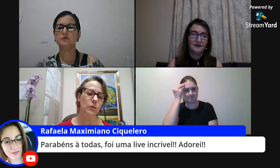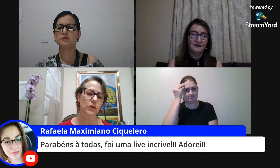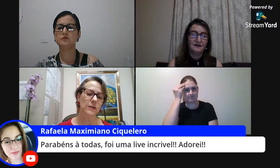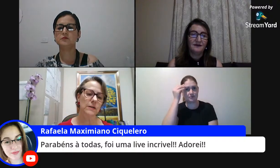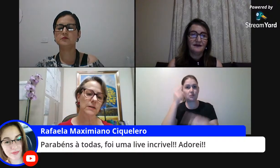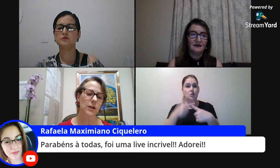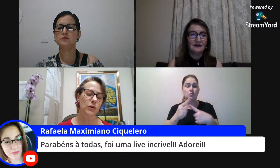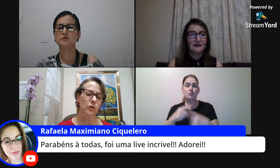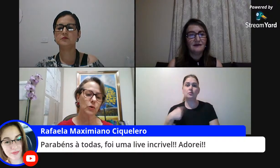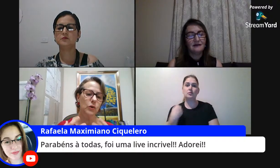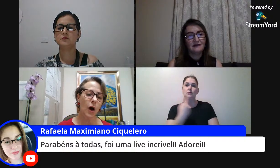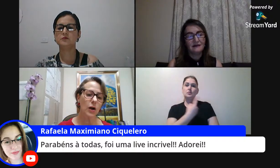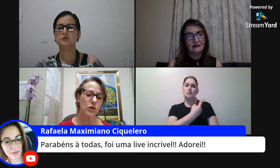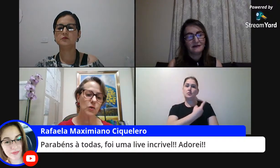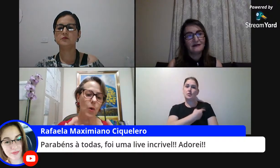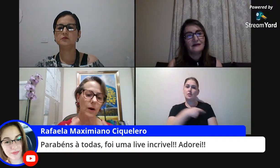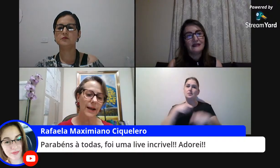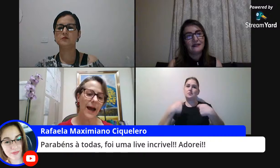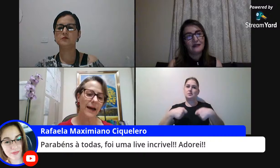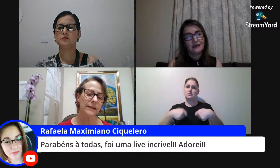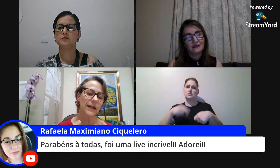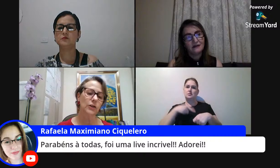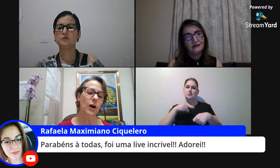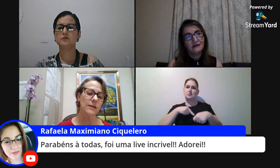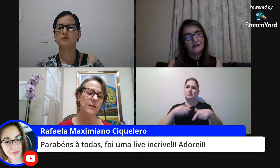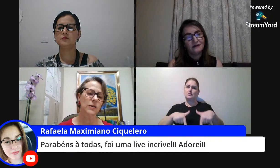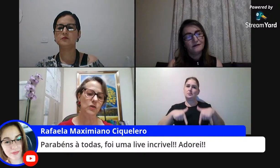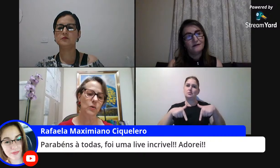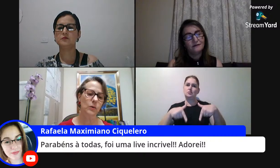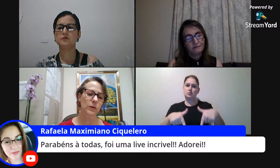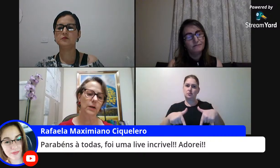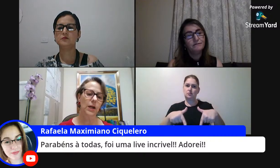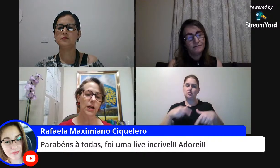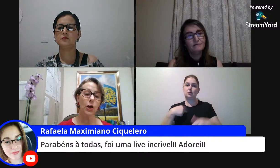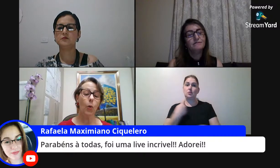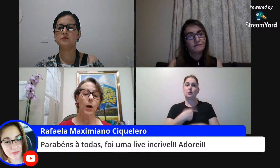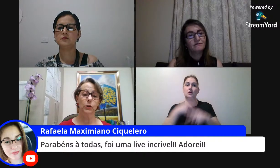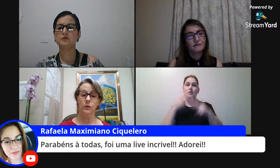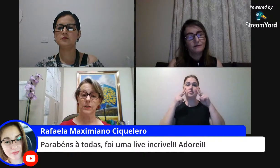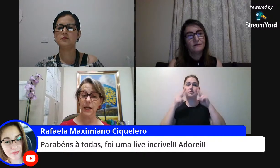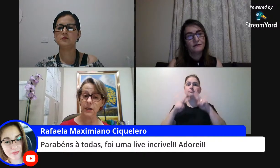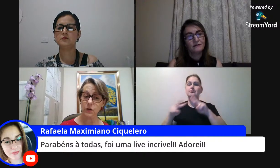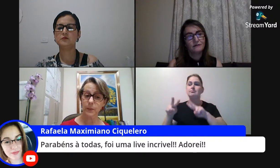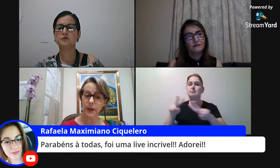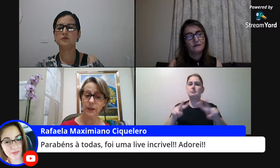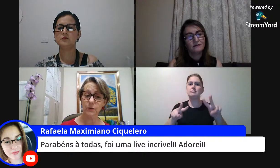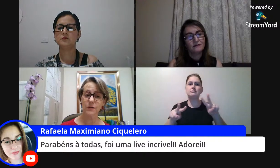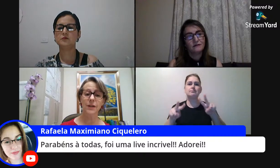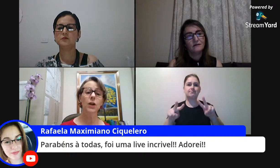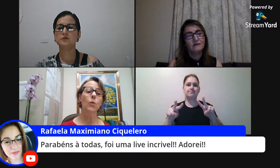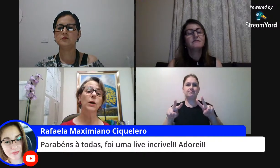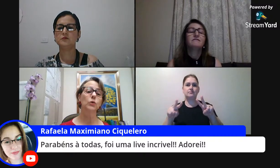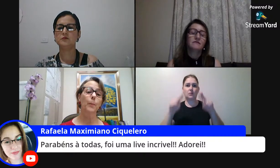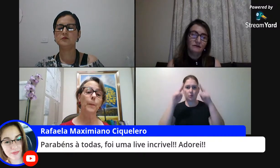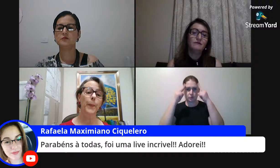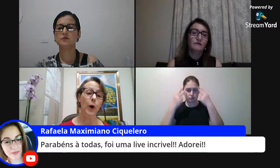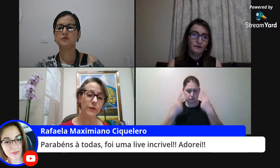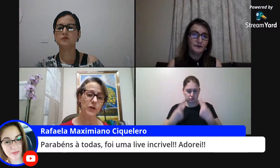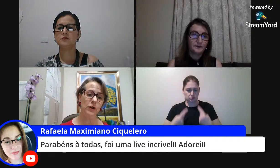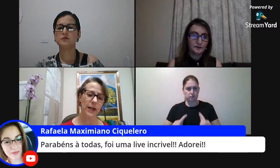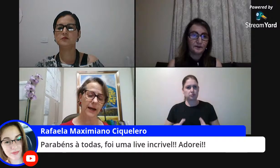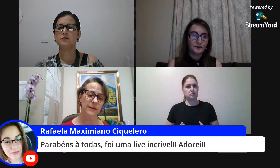atitudes do nosso olhar e da nossa escuta enquanto seres humanos enquanto